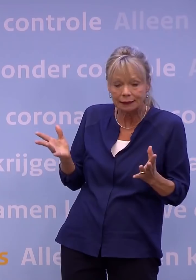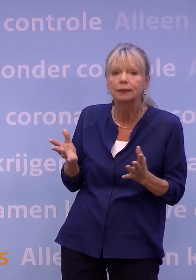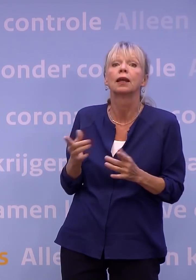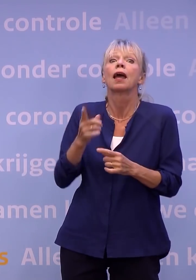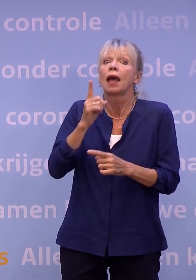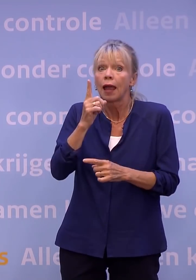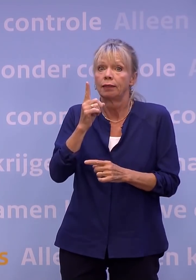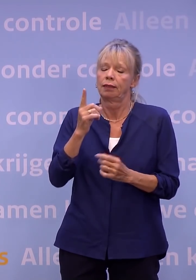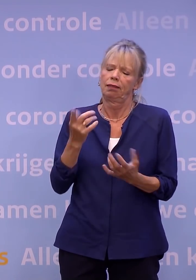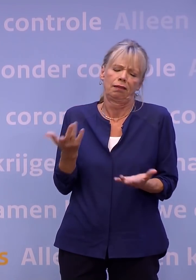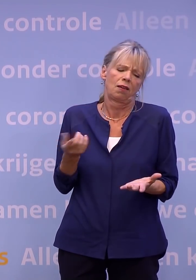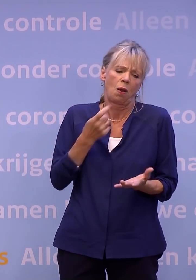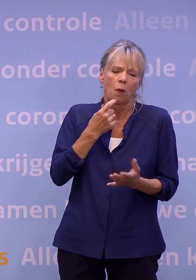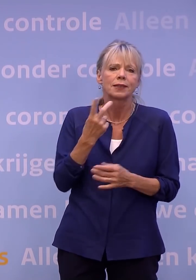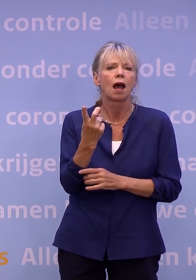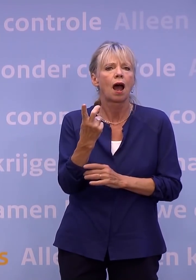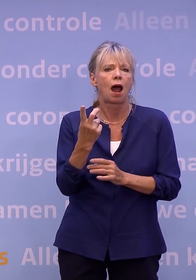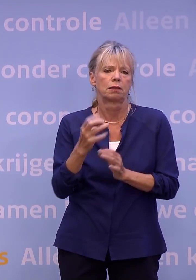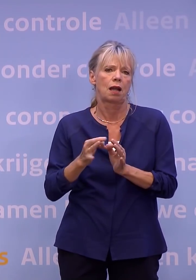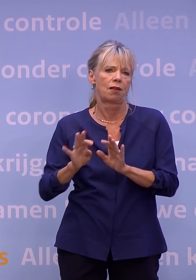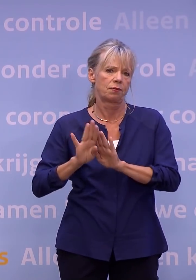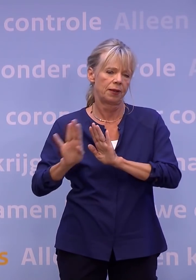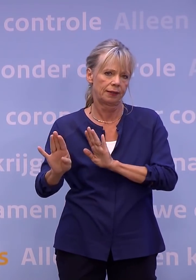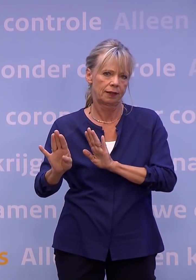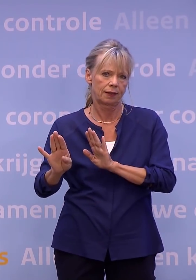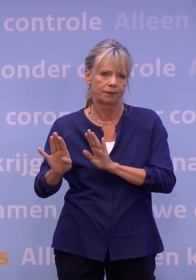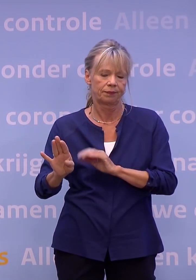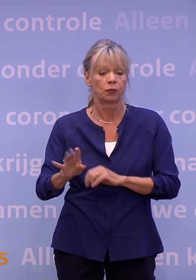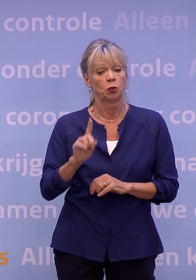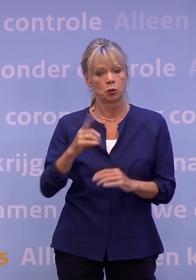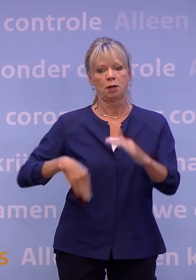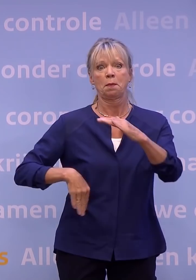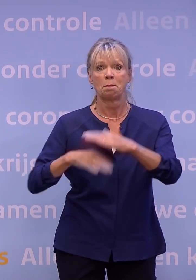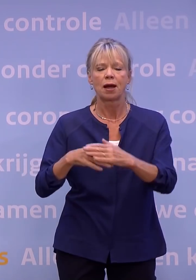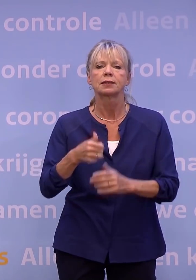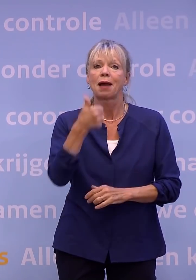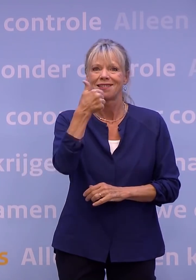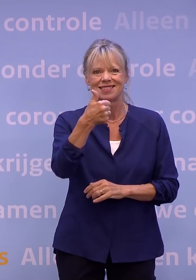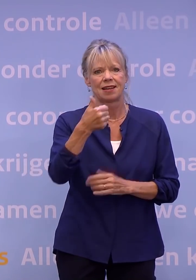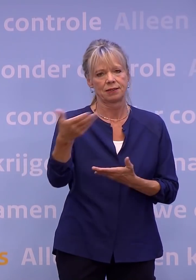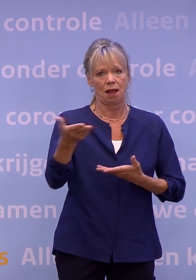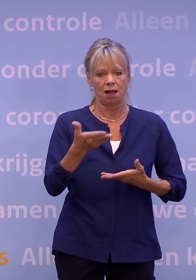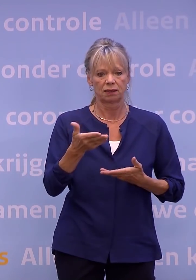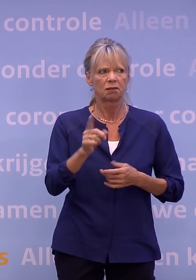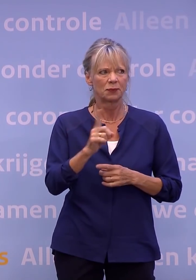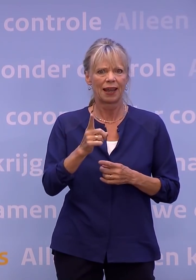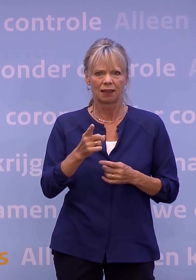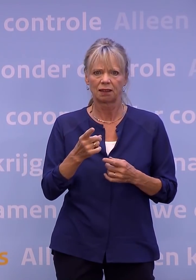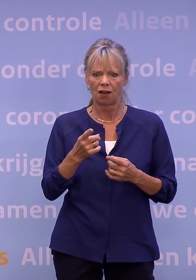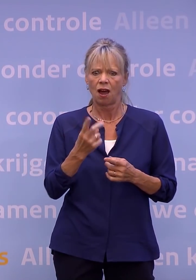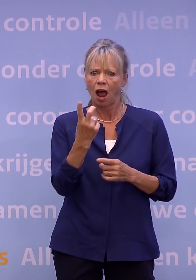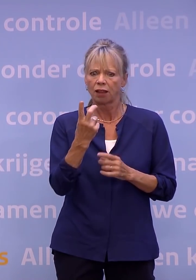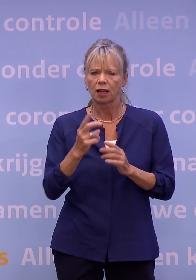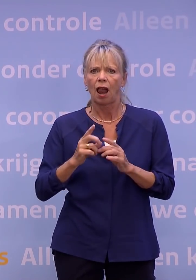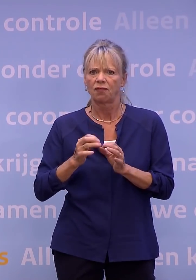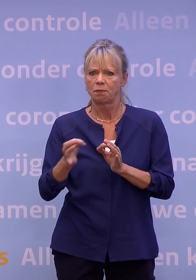En let op, zes is dus het maximum. Daarvoor moet je op anderhalve meter al een flinke woonkamer hebben. En